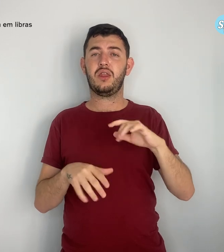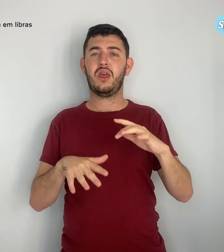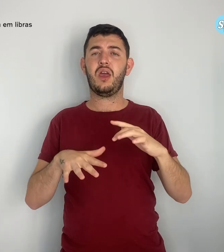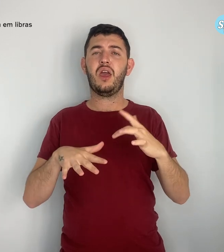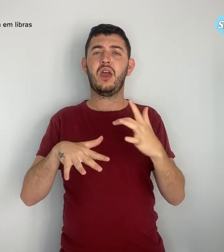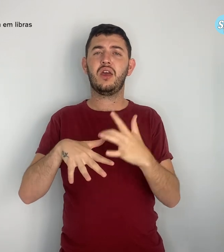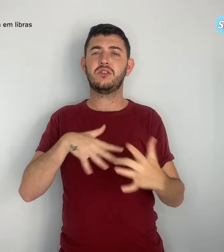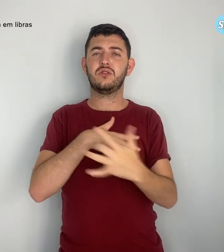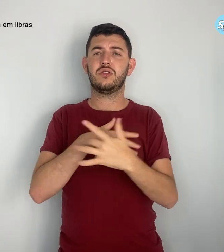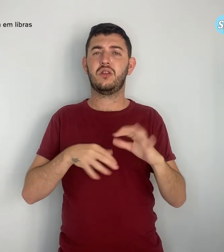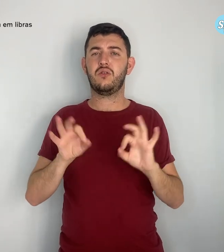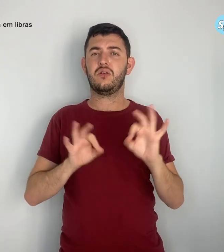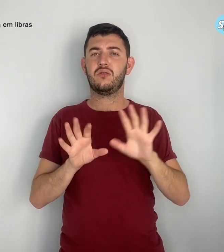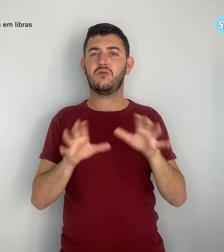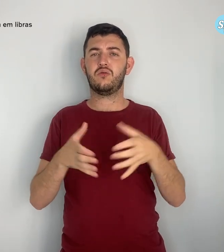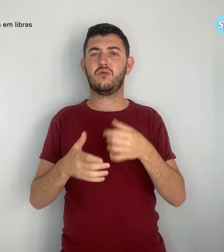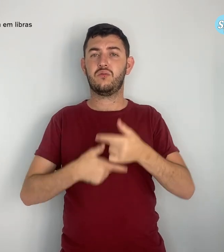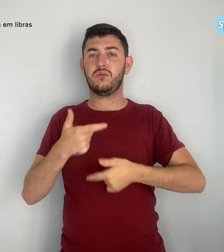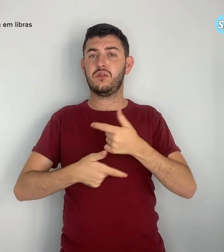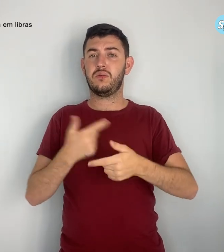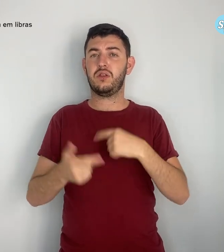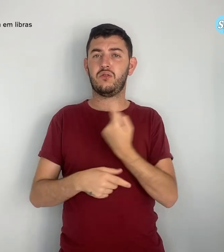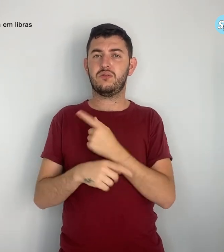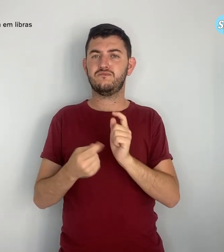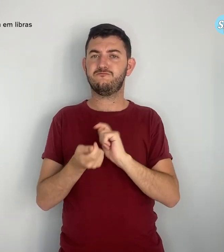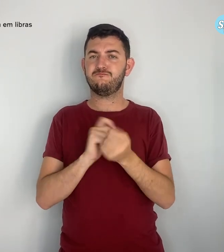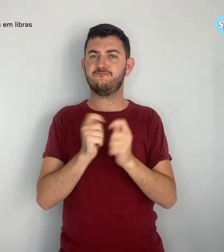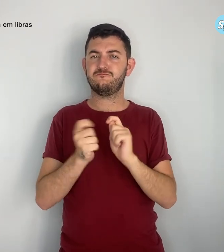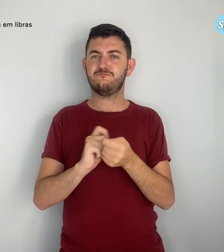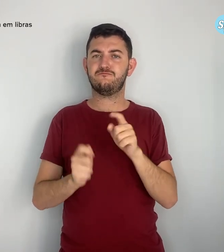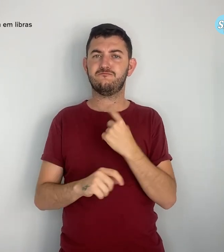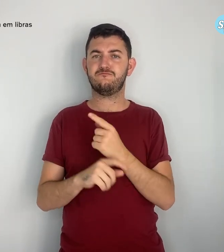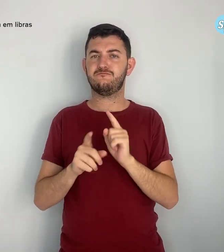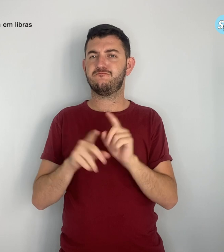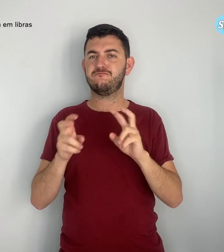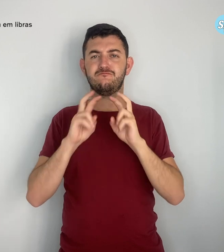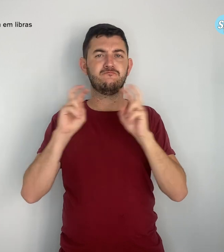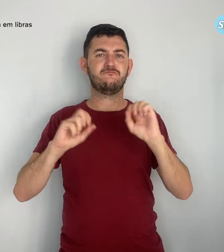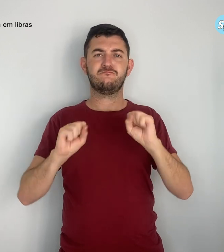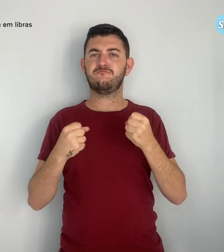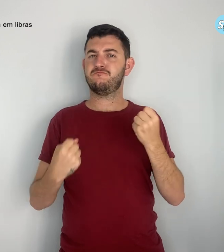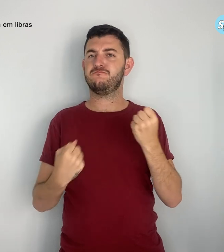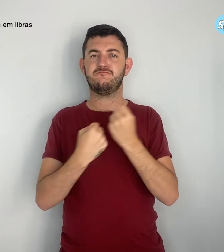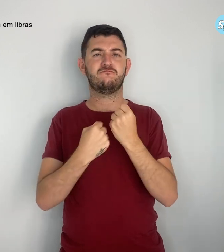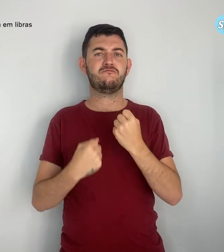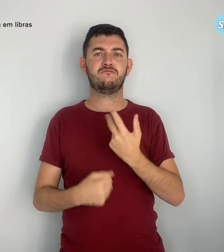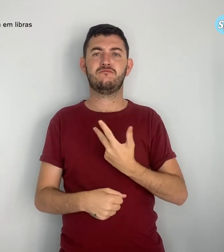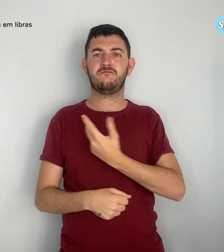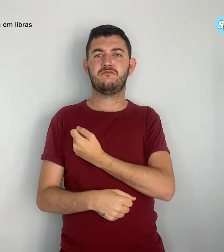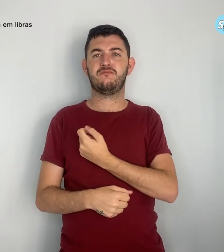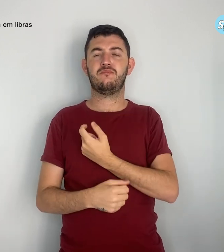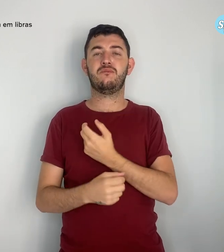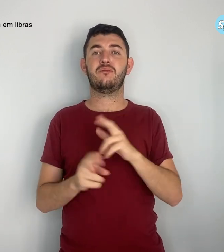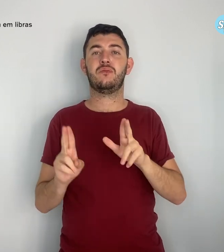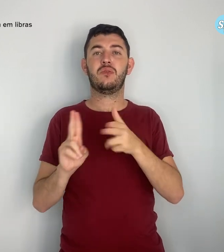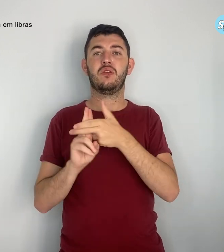categorias de trabalhadores. Gritamos em defesa da vacina e do SUS. E a nossa